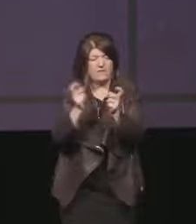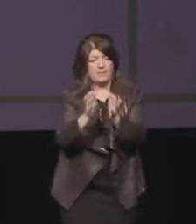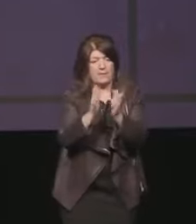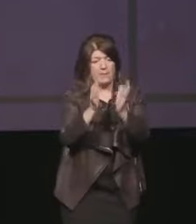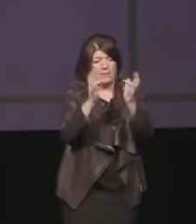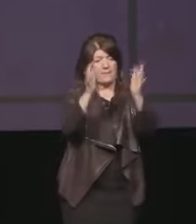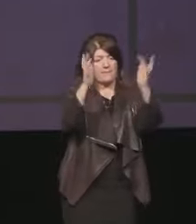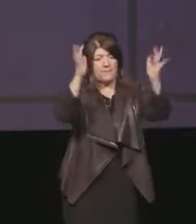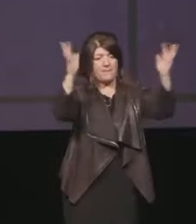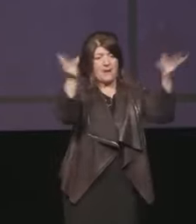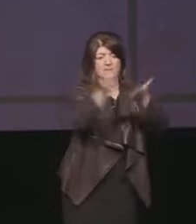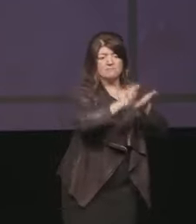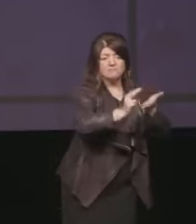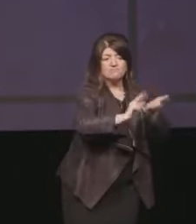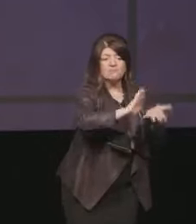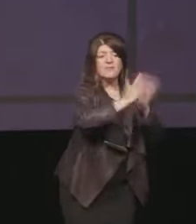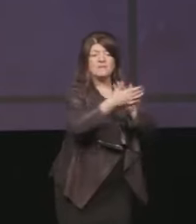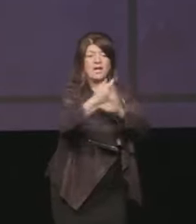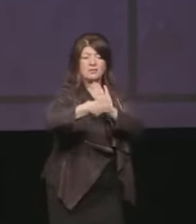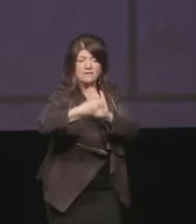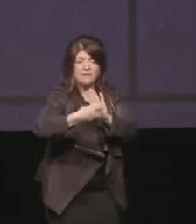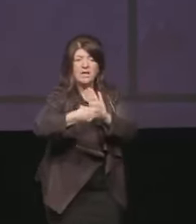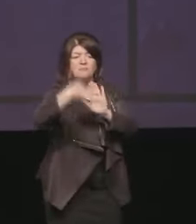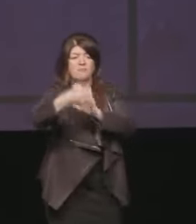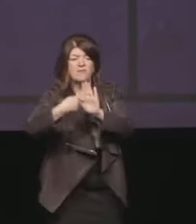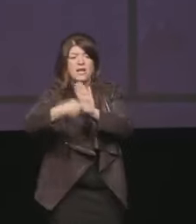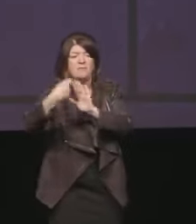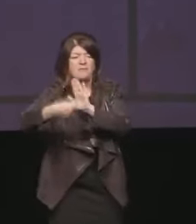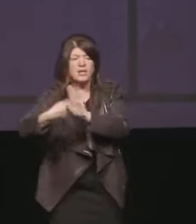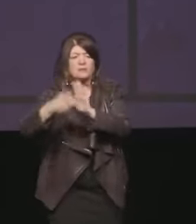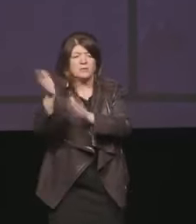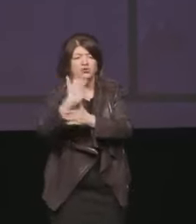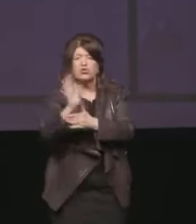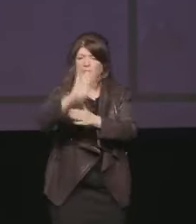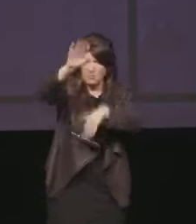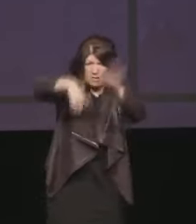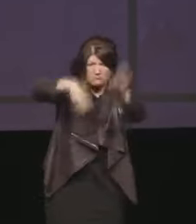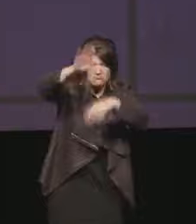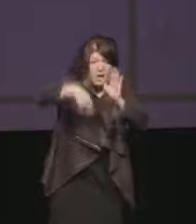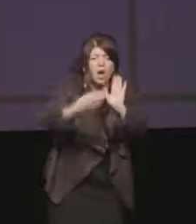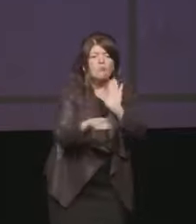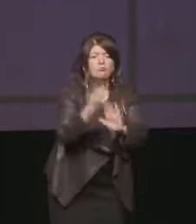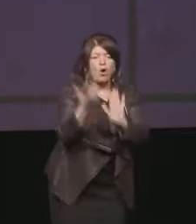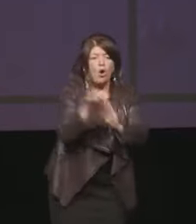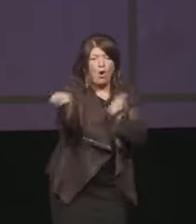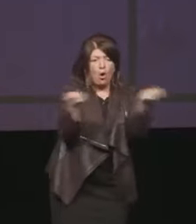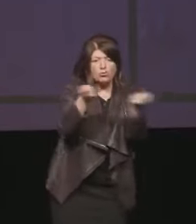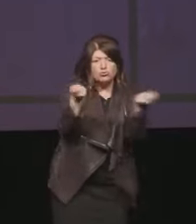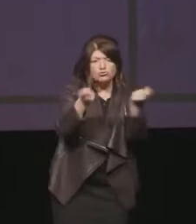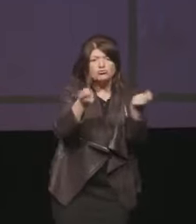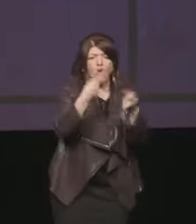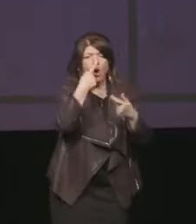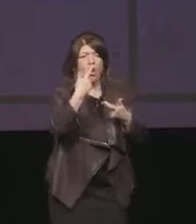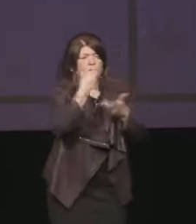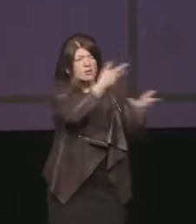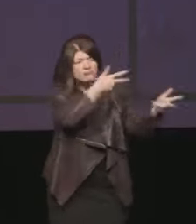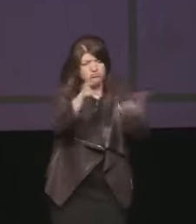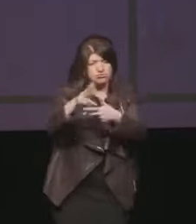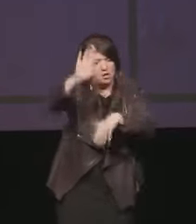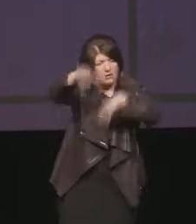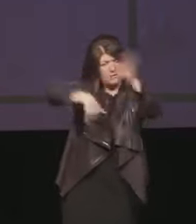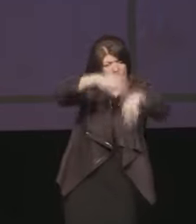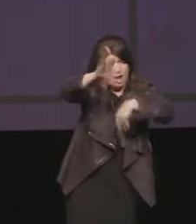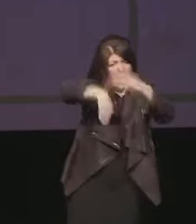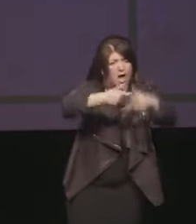insieme produttori cinematografici produttori televisivi broadcaster televisivi ed editori perché gli editori vendono i contenuti